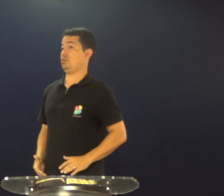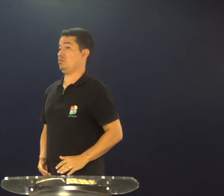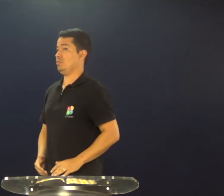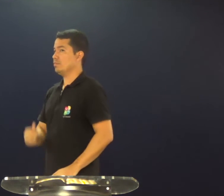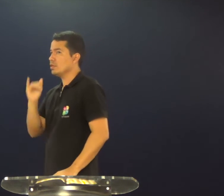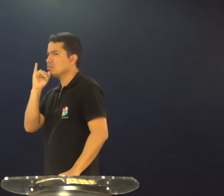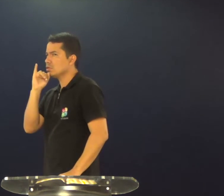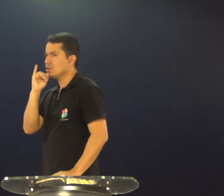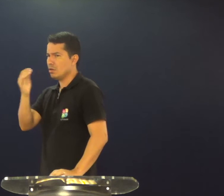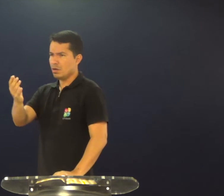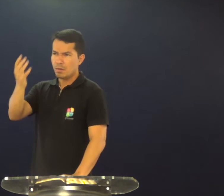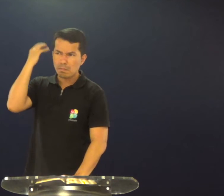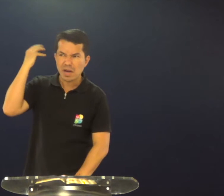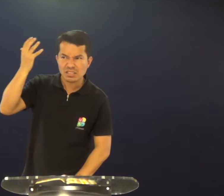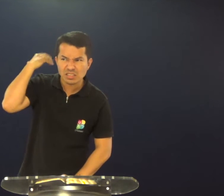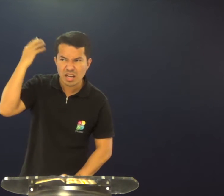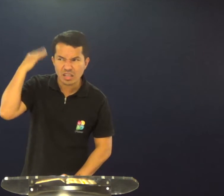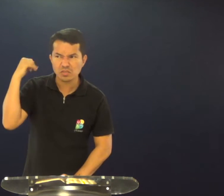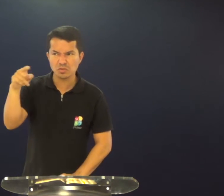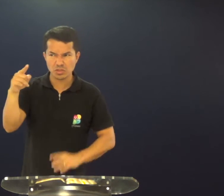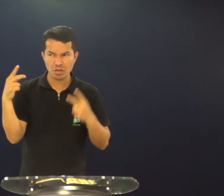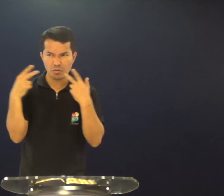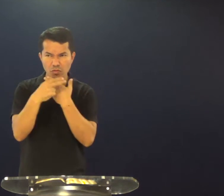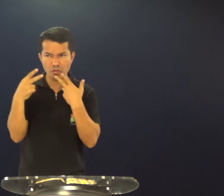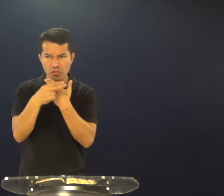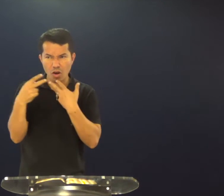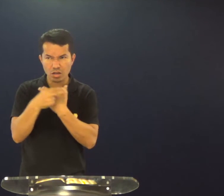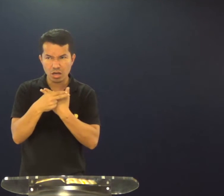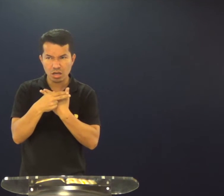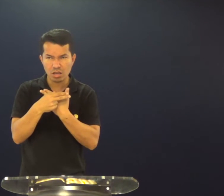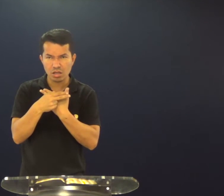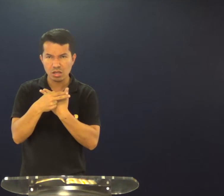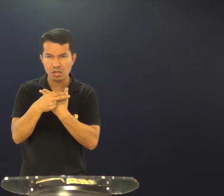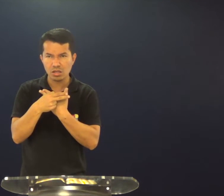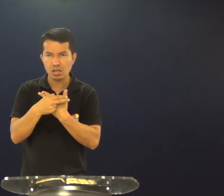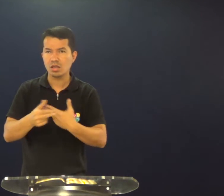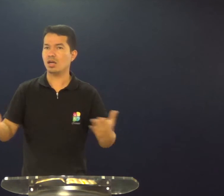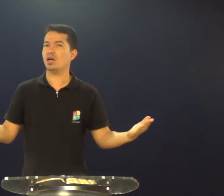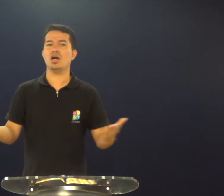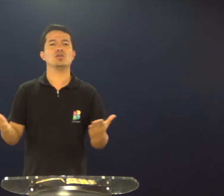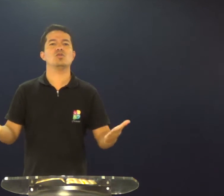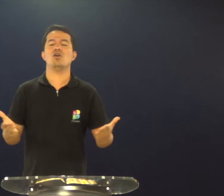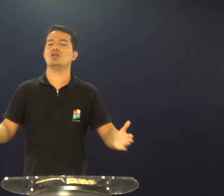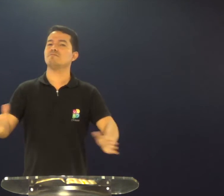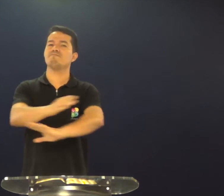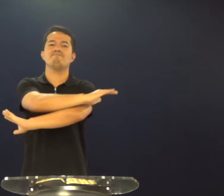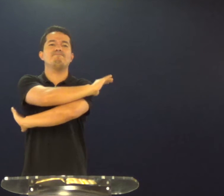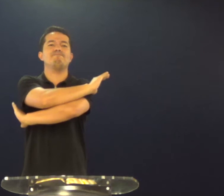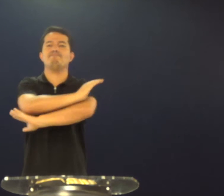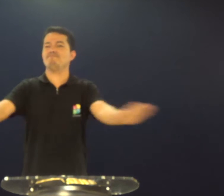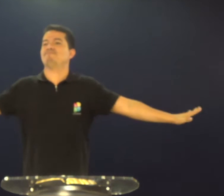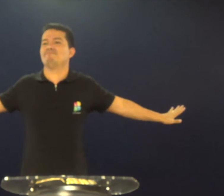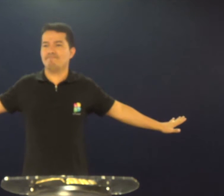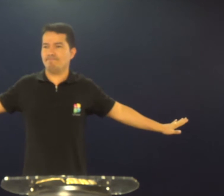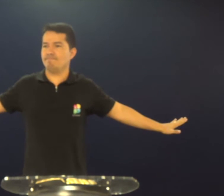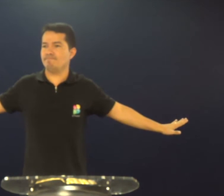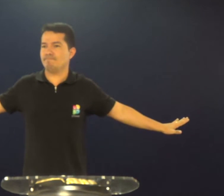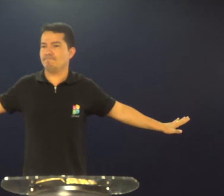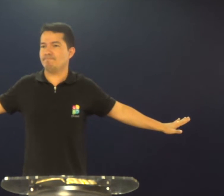versículo 17, nos diz isso, veja só, no passado você fofocava, agora isso é necessário ter